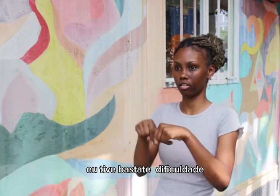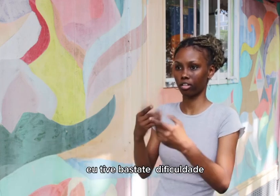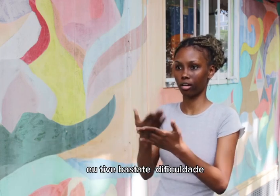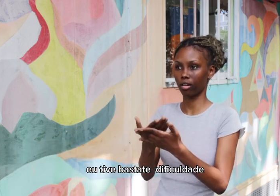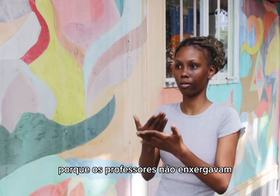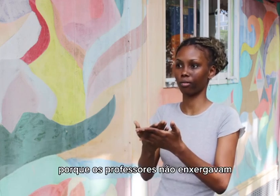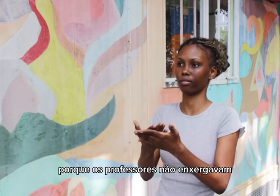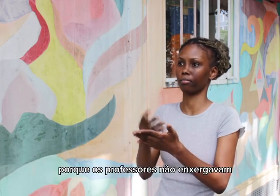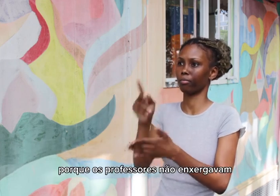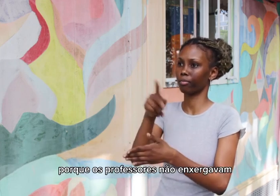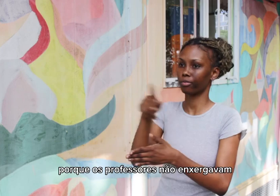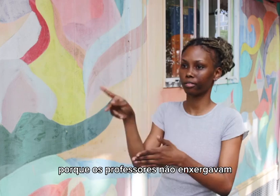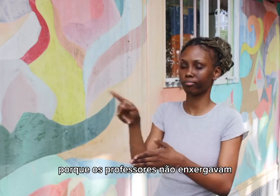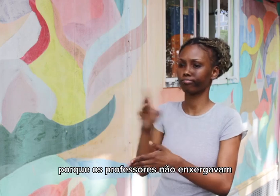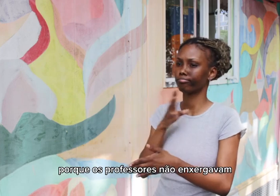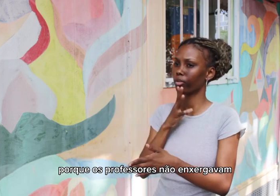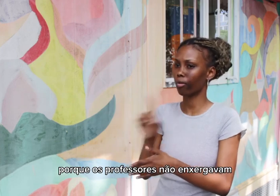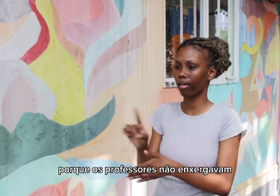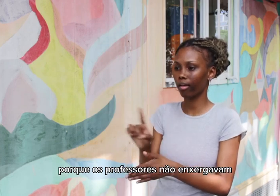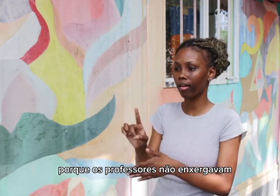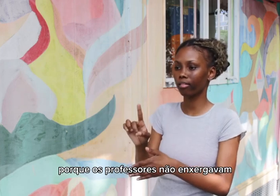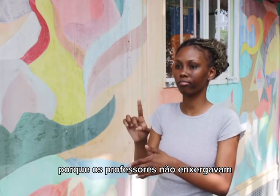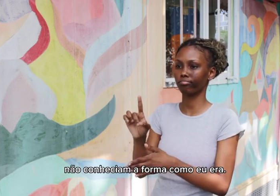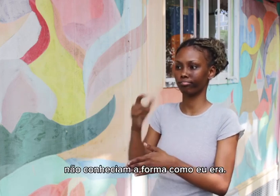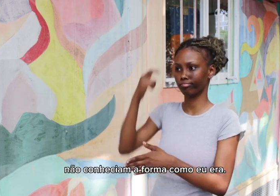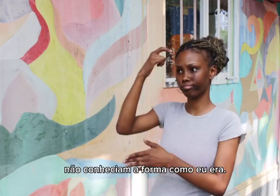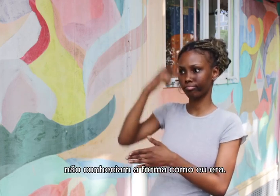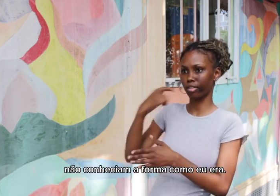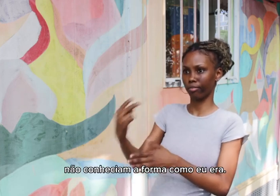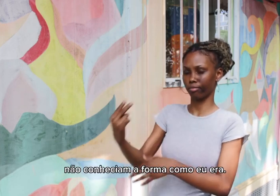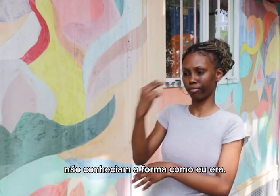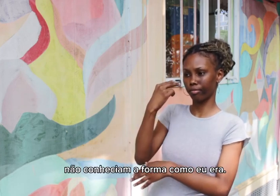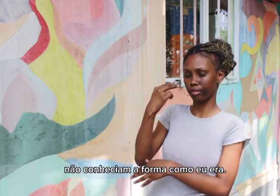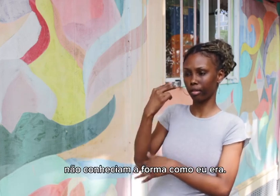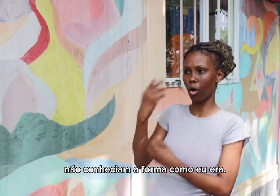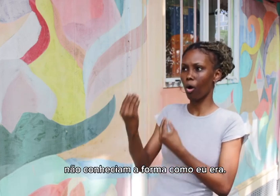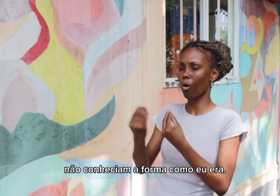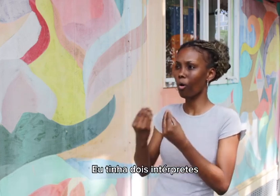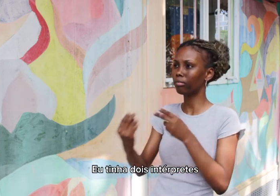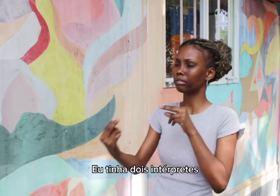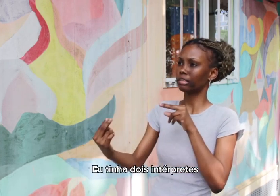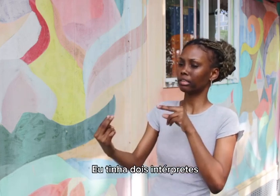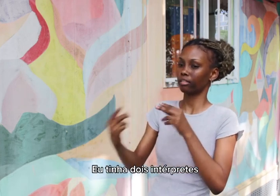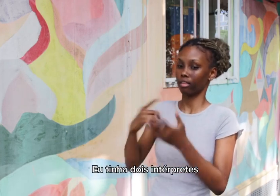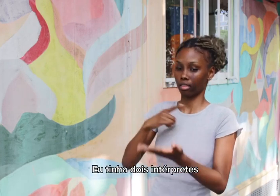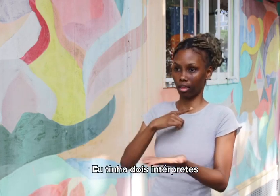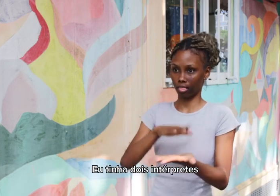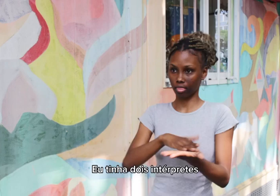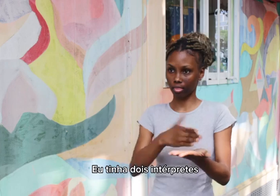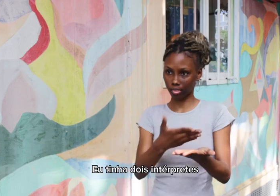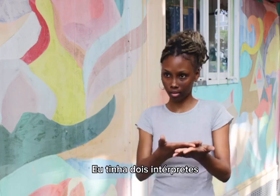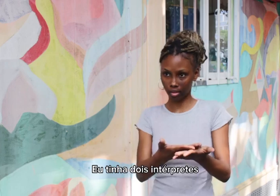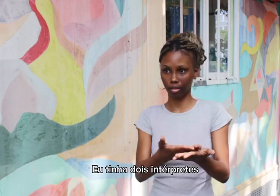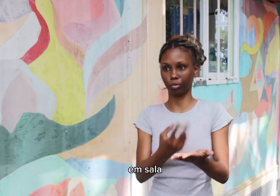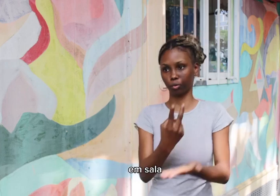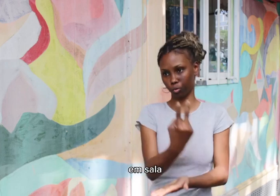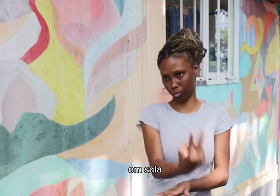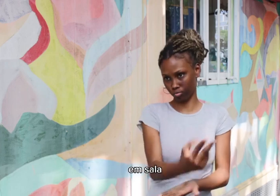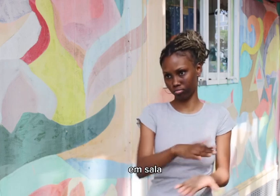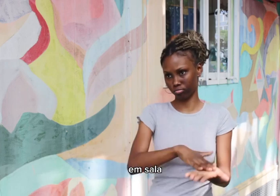professores não enxergavam, não conheciam a forma como eu era. Eu tinha dois intérpretes ali em sala, dois intérpretes. E quando ocorriam